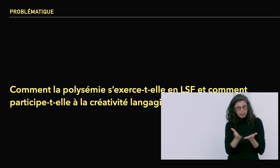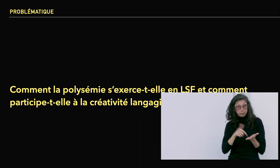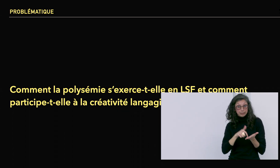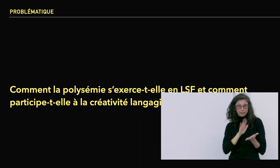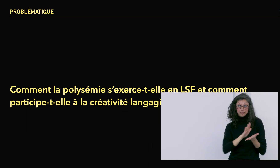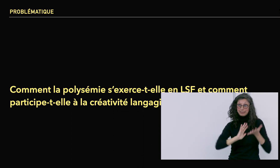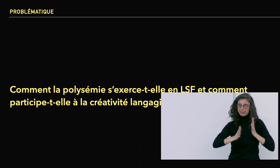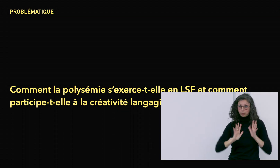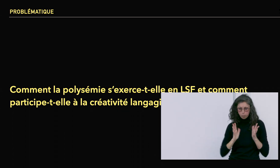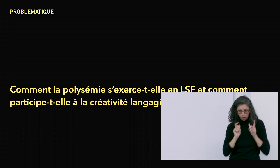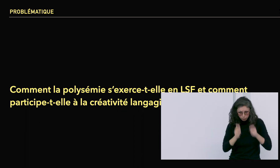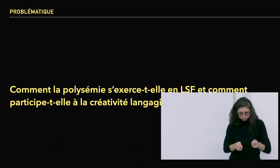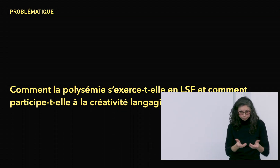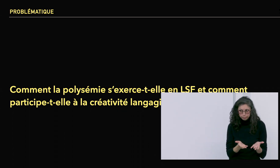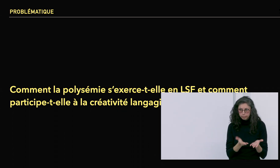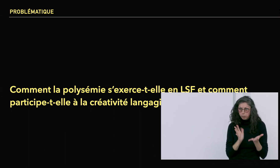-ci.